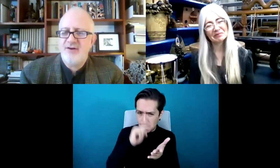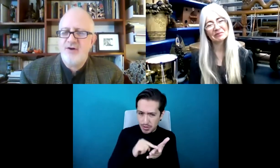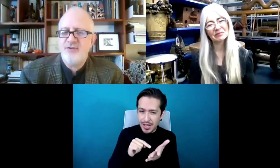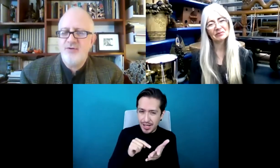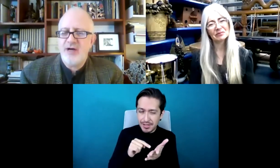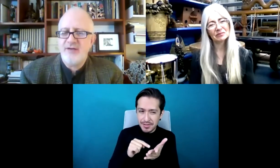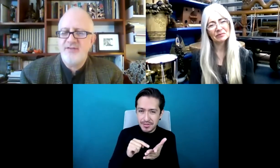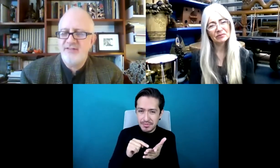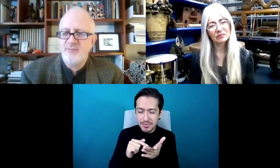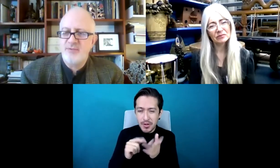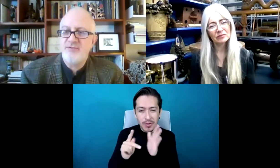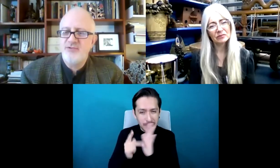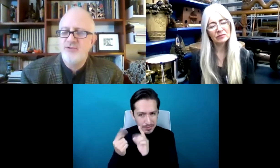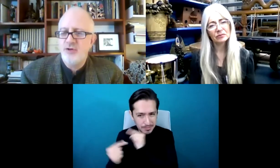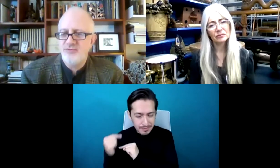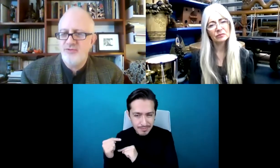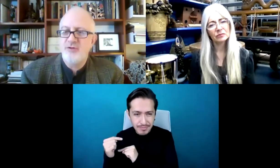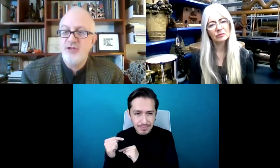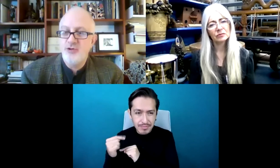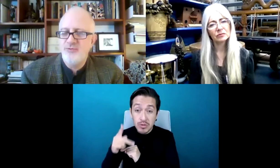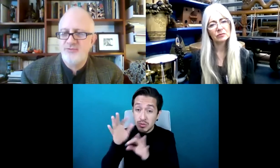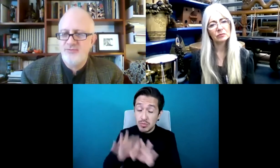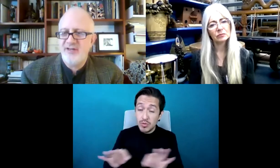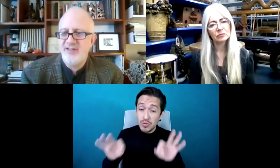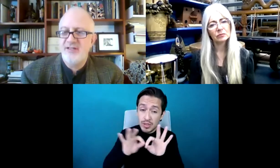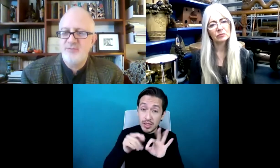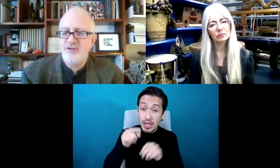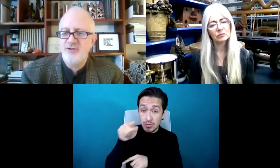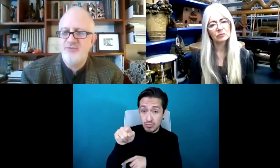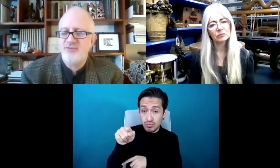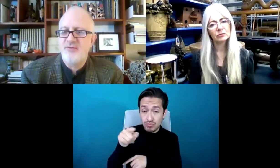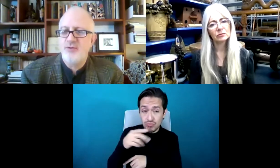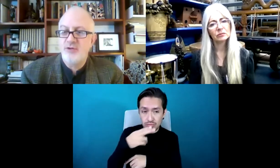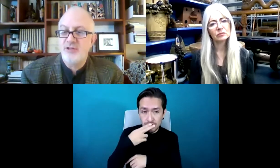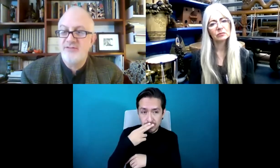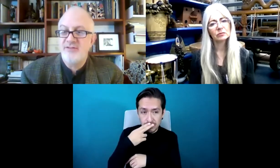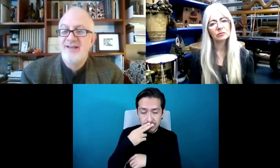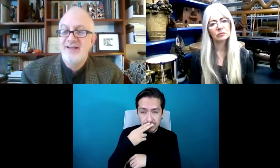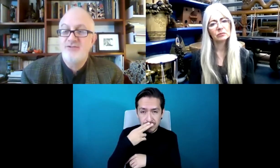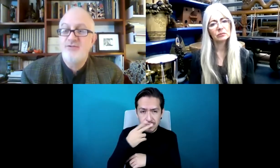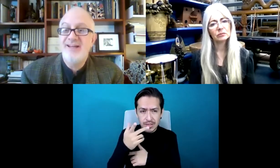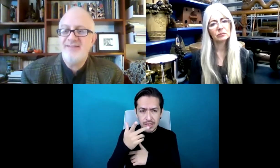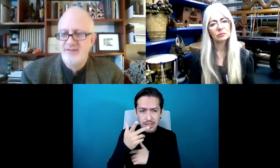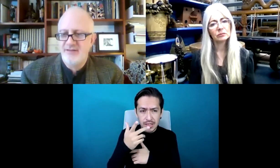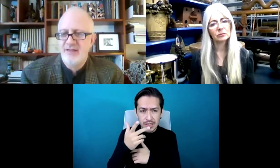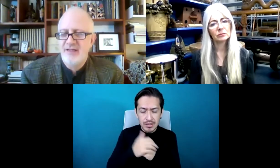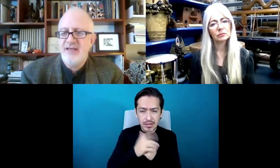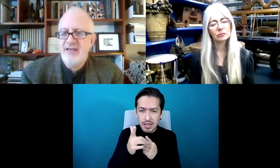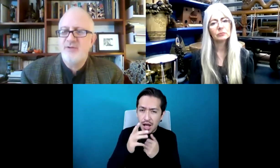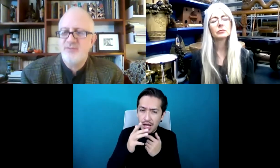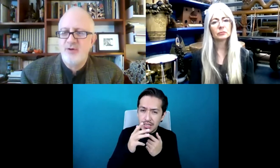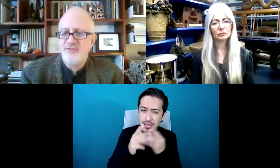hablar de tu colección más adelante, pero también creo que es importante notar un uso muy intencional de la palabra